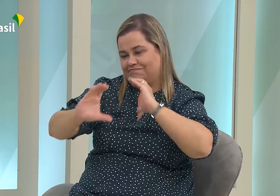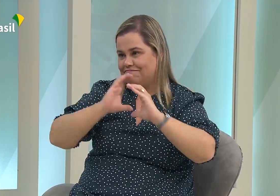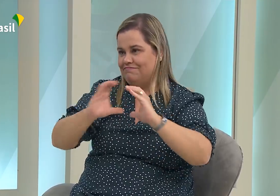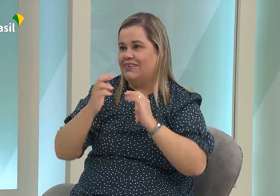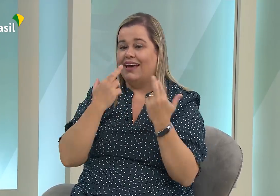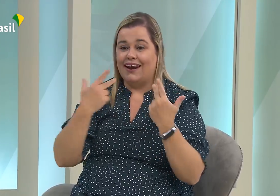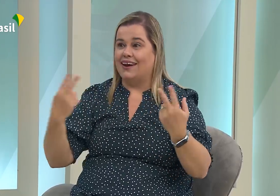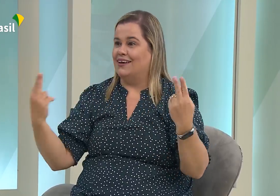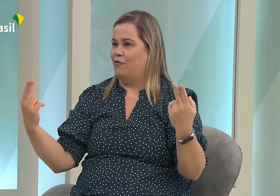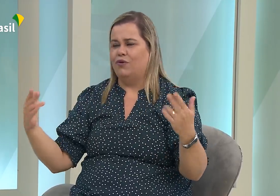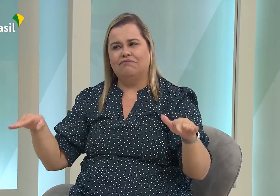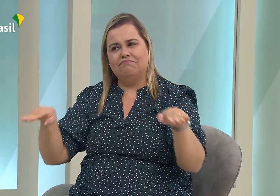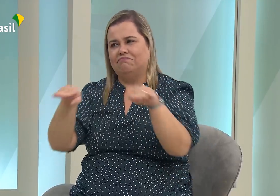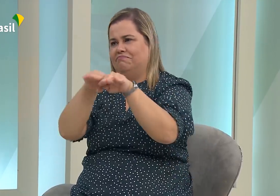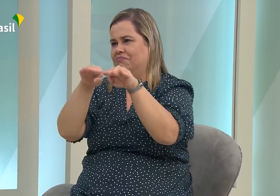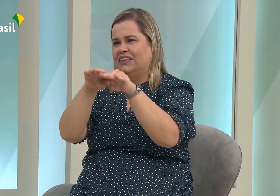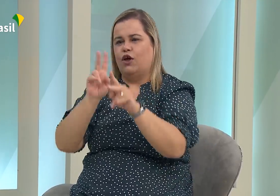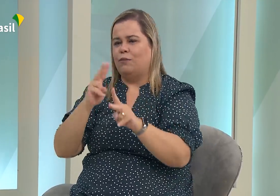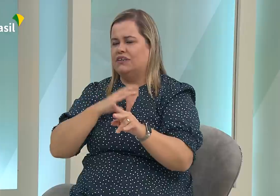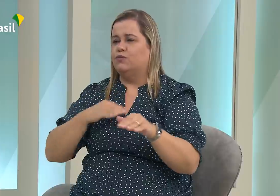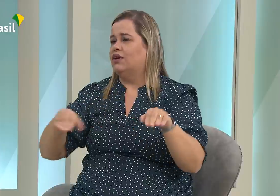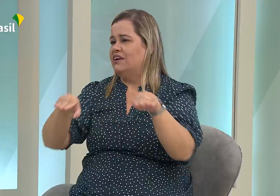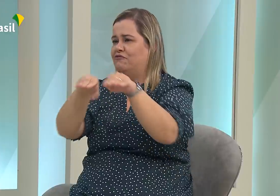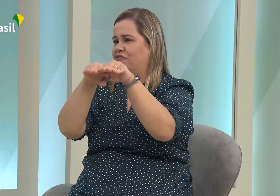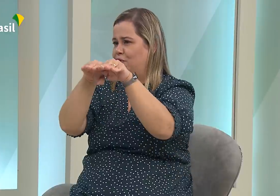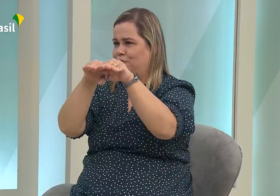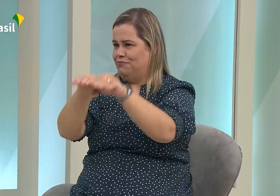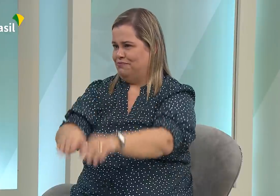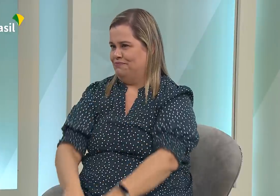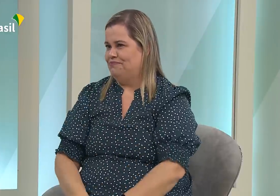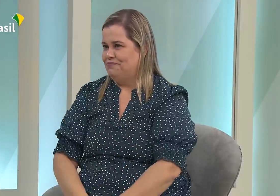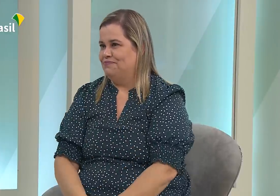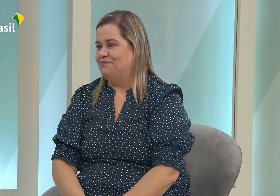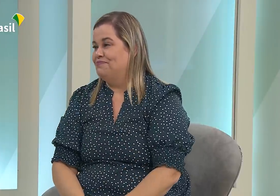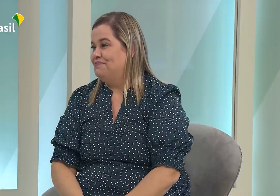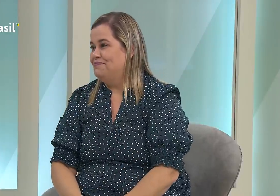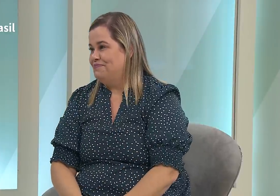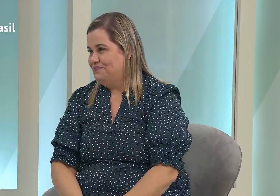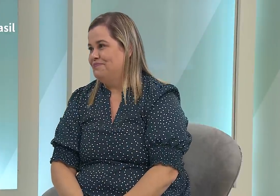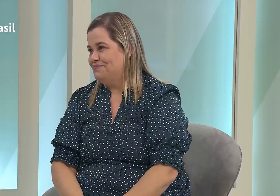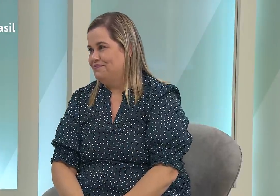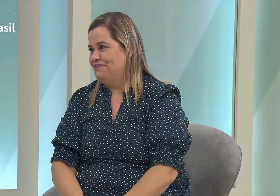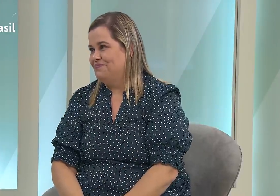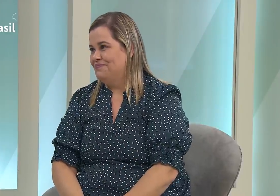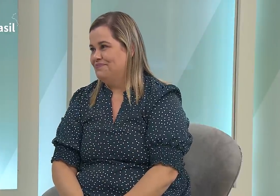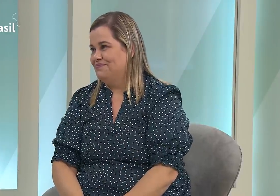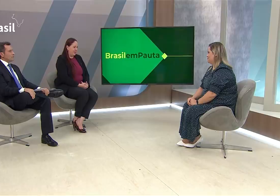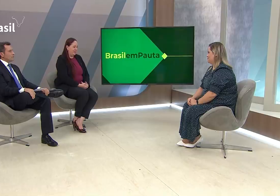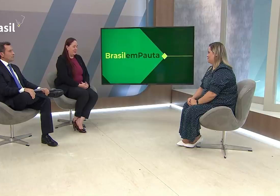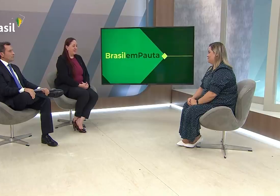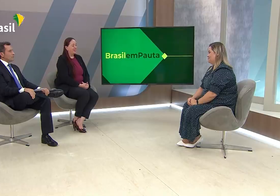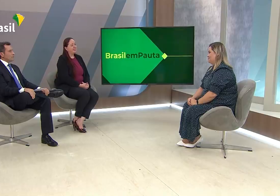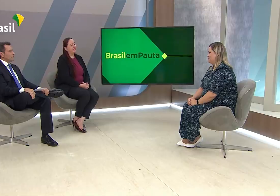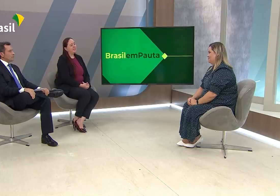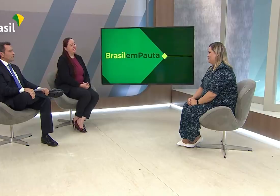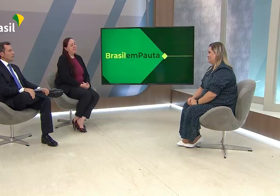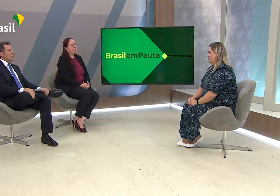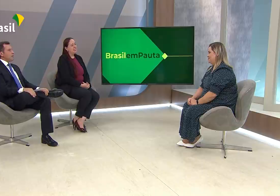auditiva. A Libras é uma língua visual e espacial. E as duas são línguas e estão no mesmo nível.